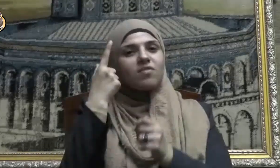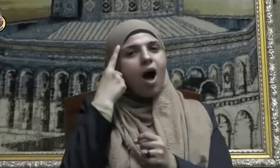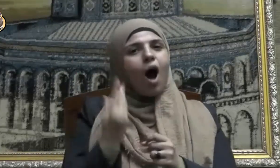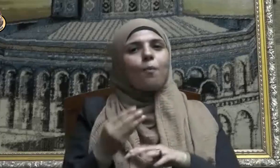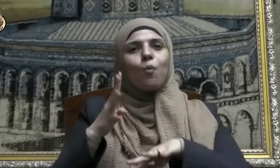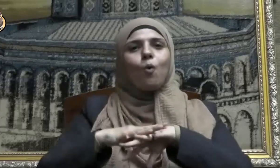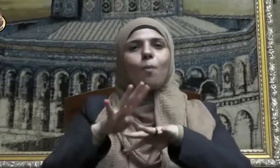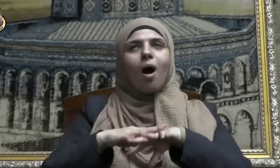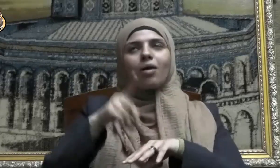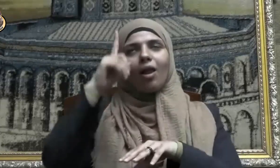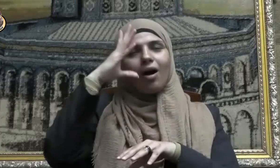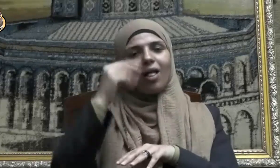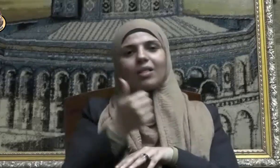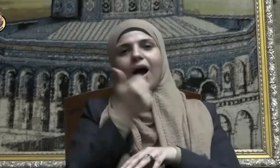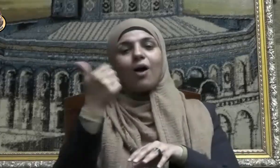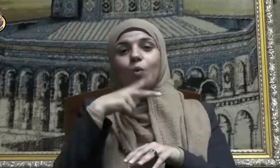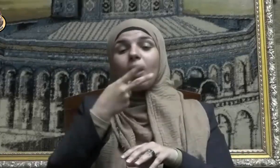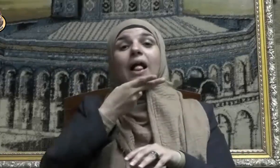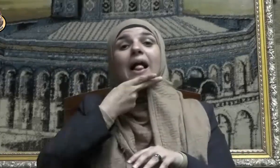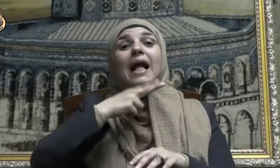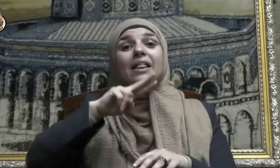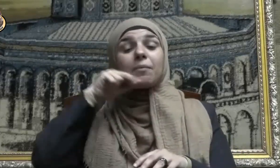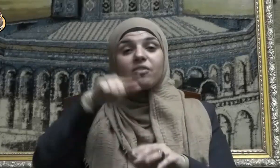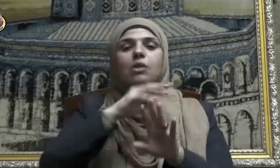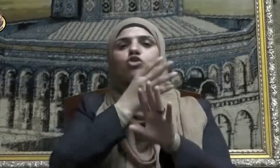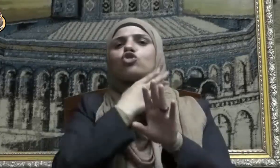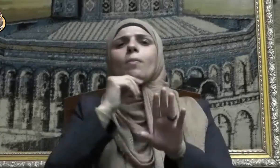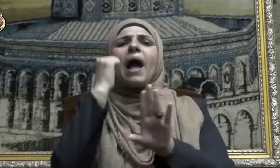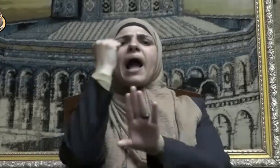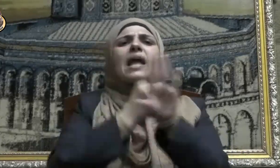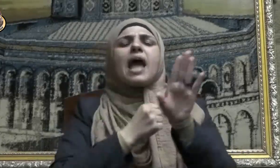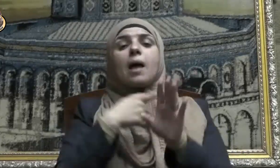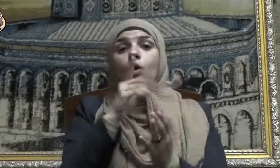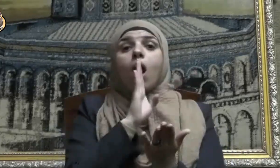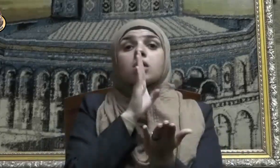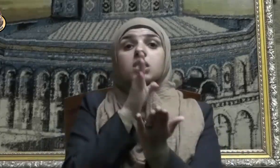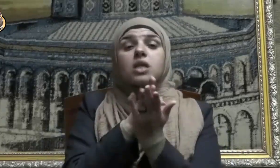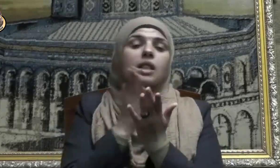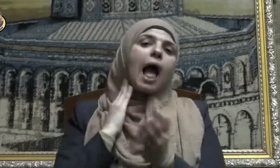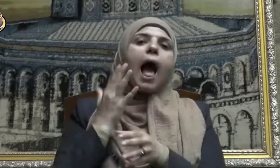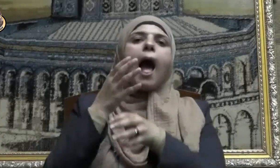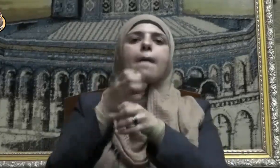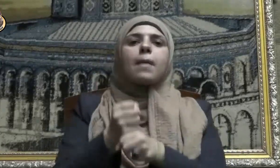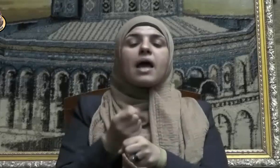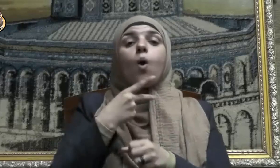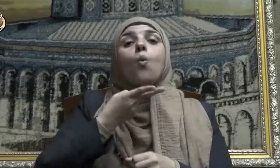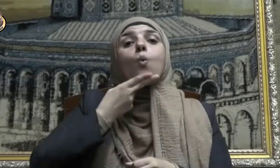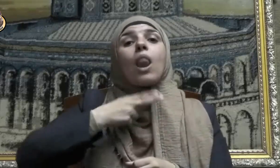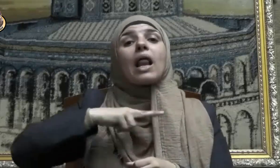عنه الكذب بالخيانة في قوله الصدق أمانة والكذب خيانة